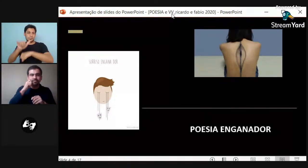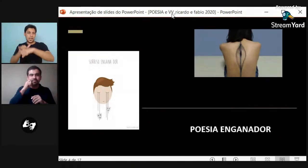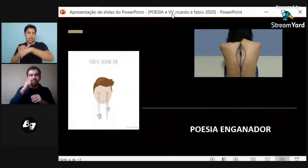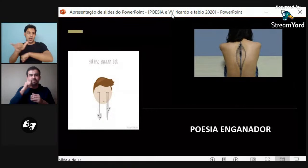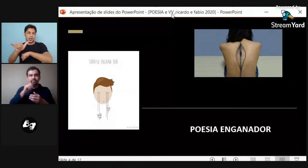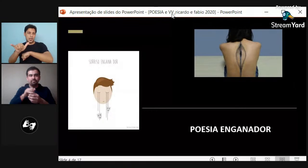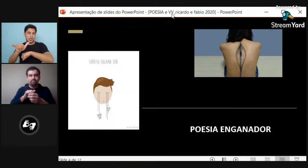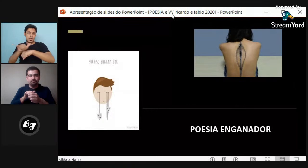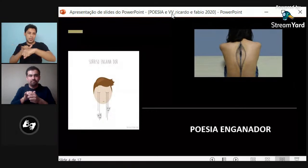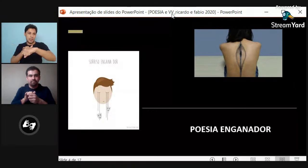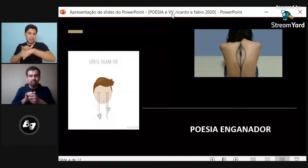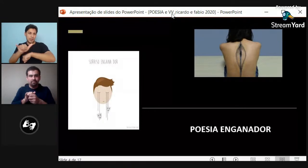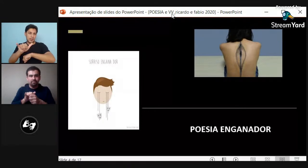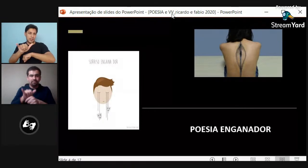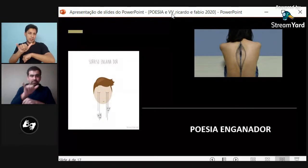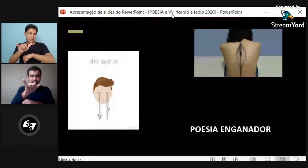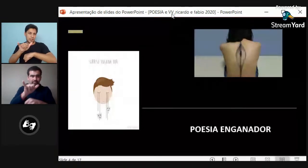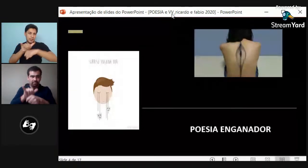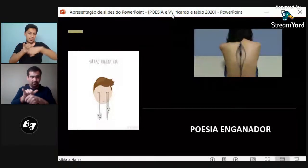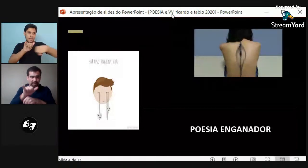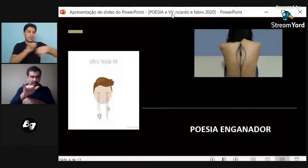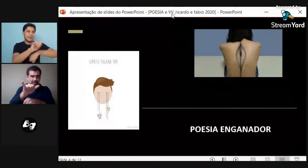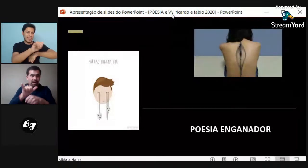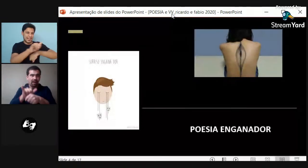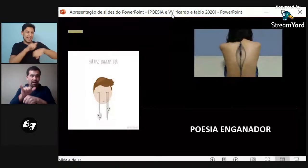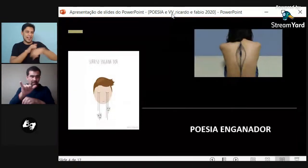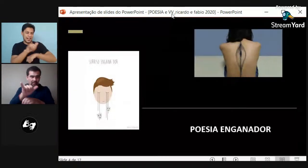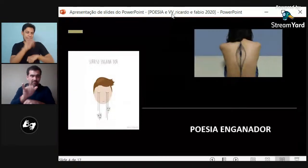Entonces, por ejemplo, yo ocupo esta seña. ¿Ya?